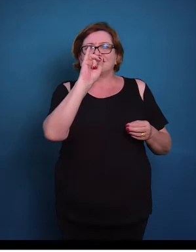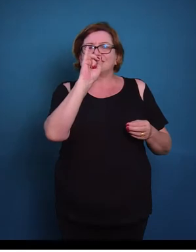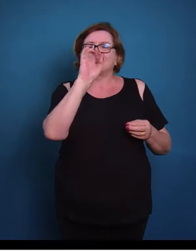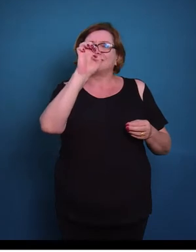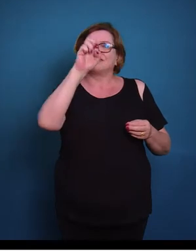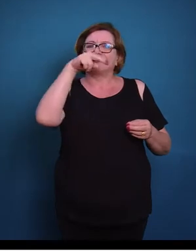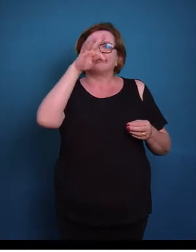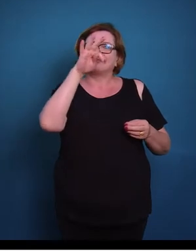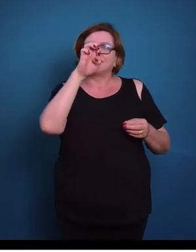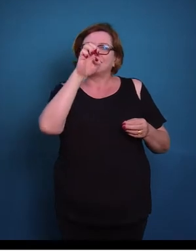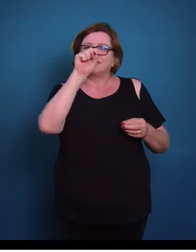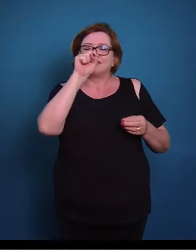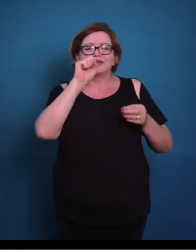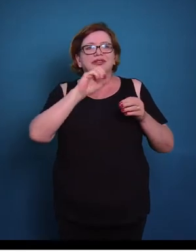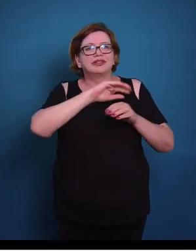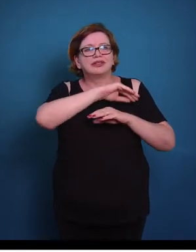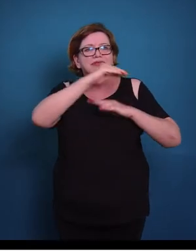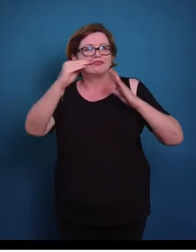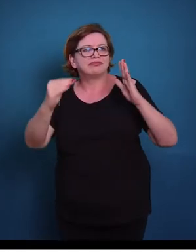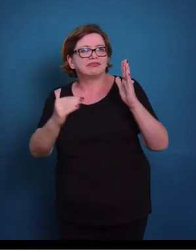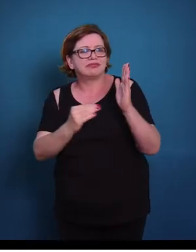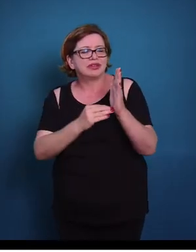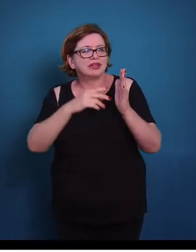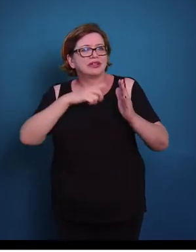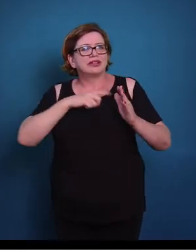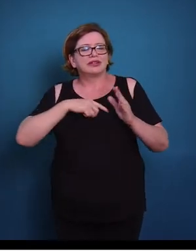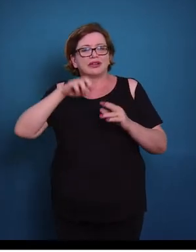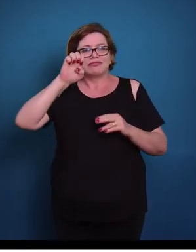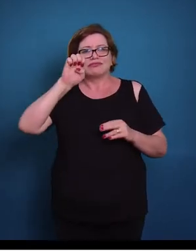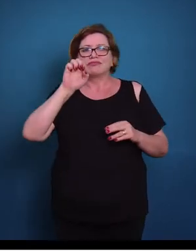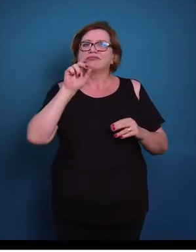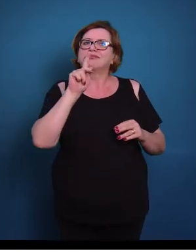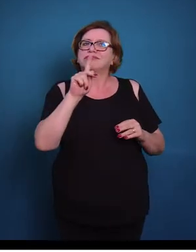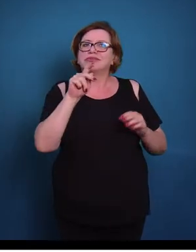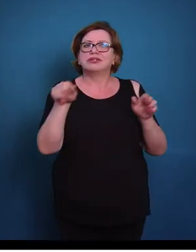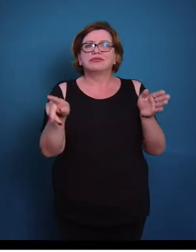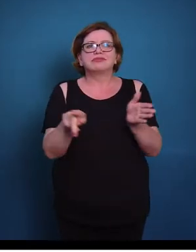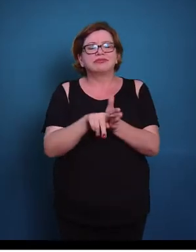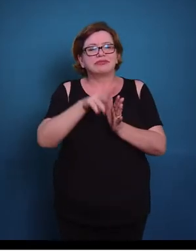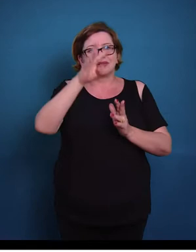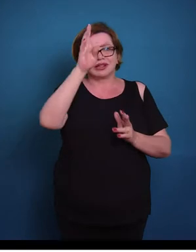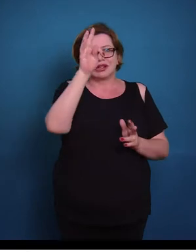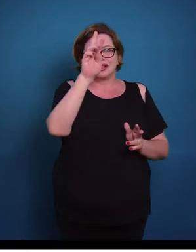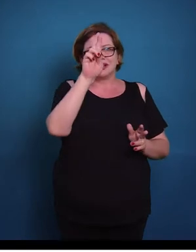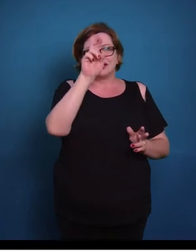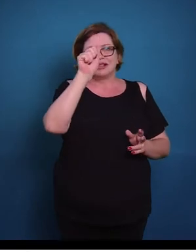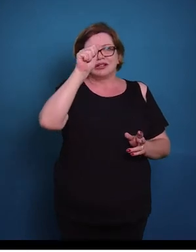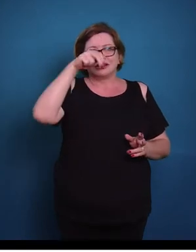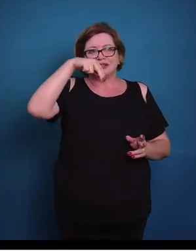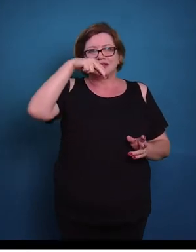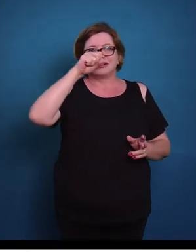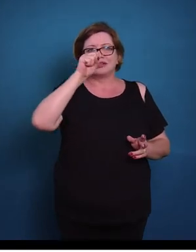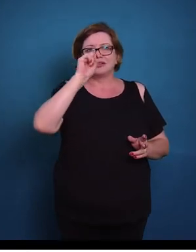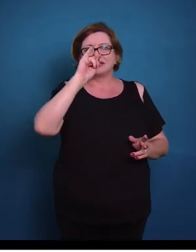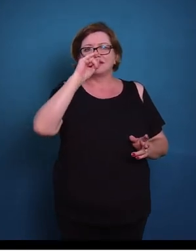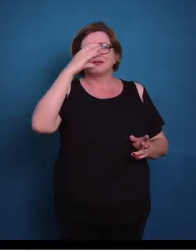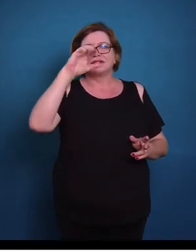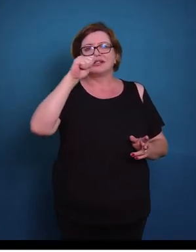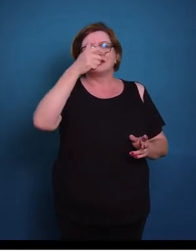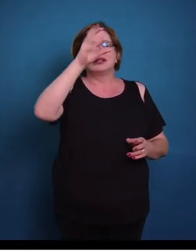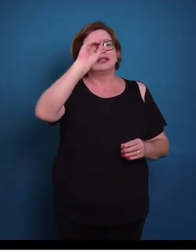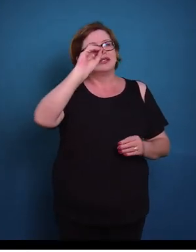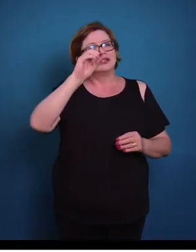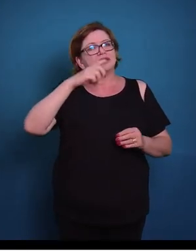E nós temos por último o epitélio de transição. Então o que seria esse epitélio de transição? Esse epitélio de transição, ele apresenta